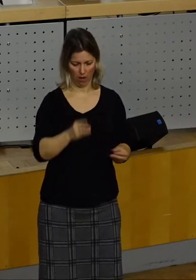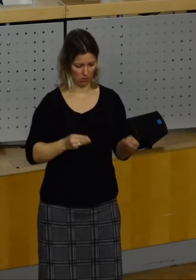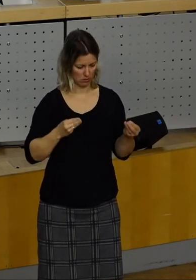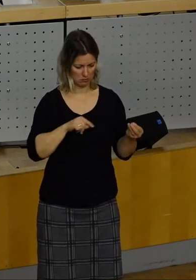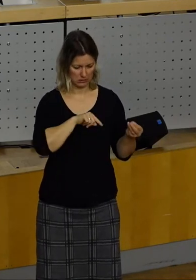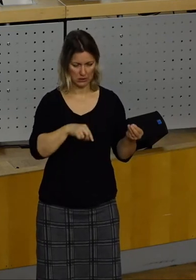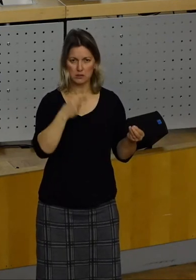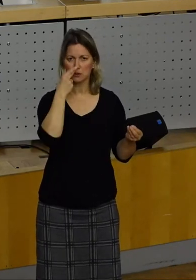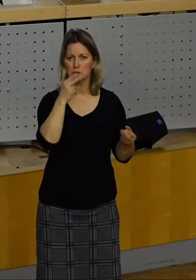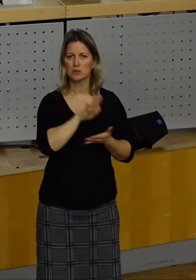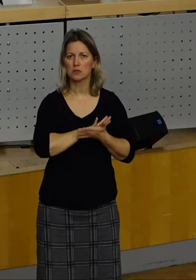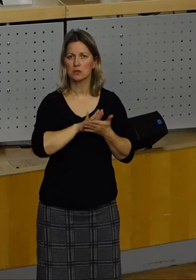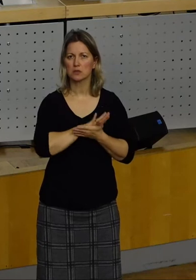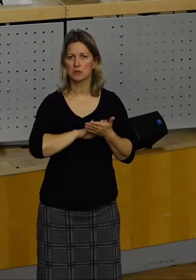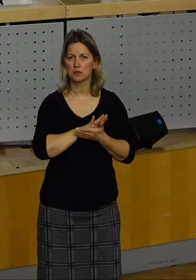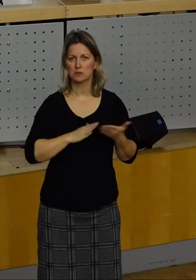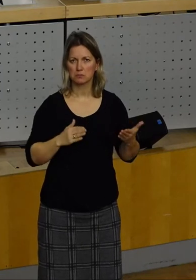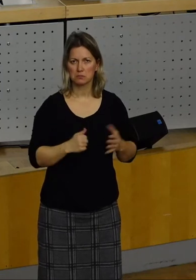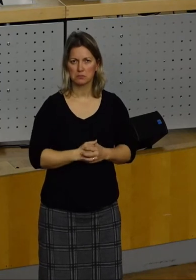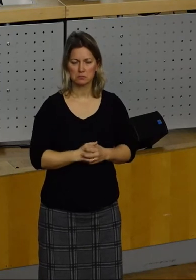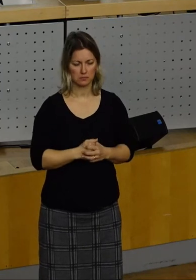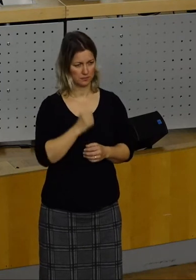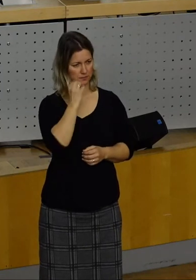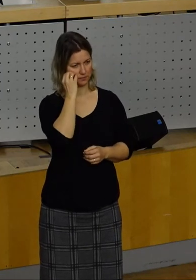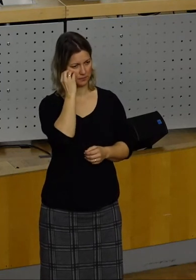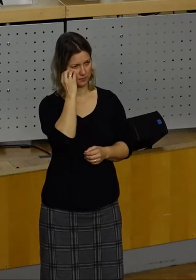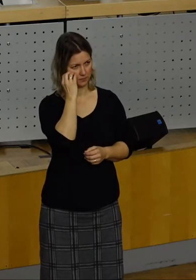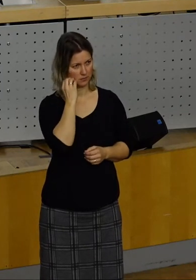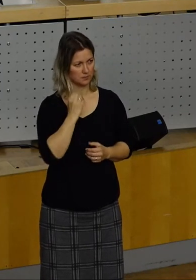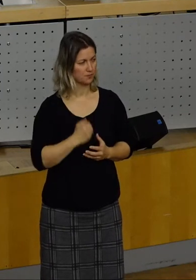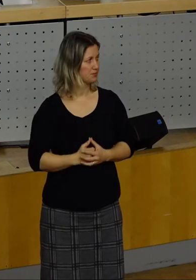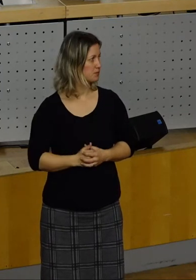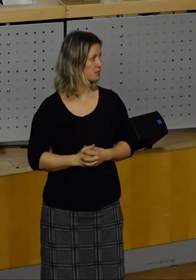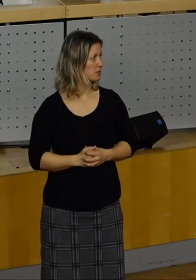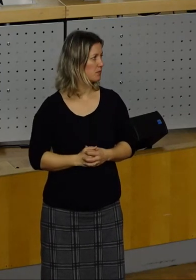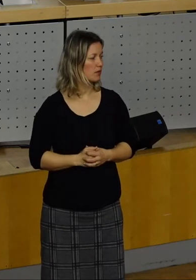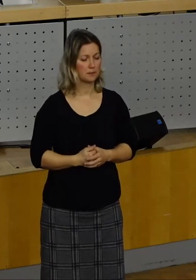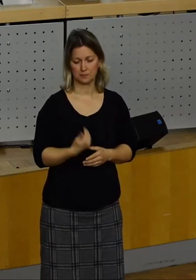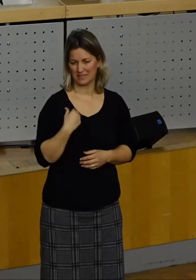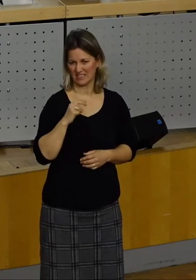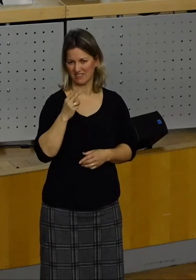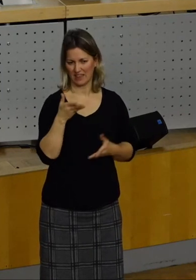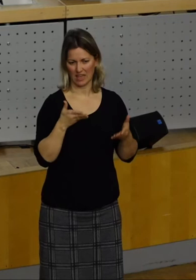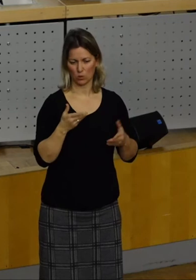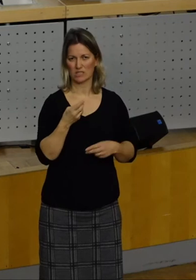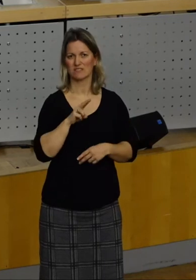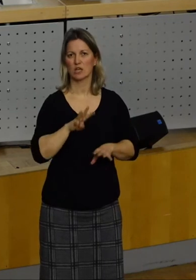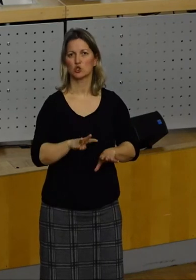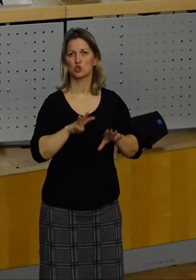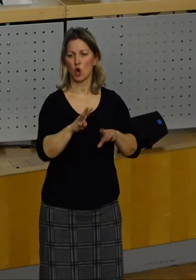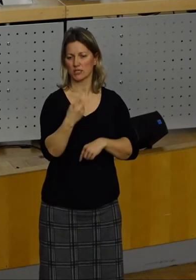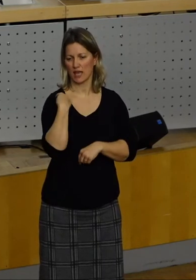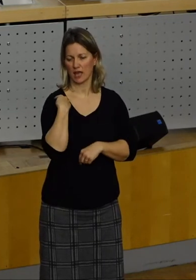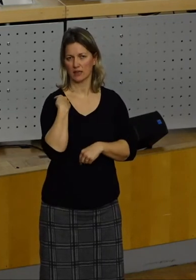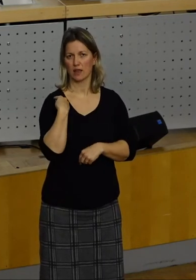zur Kenntnisnahme vorgelegt worden. Am 2.1.19 hat Herr